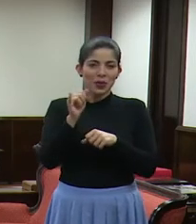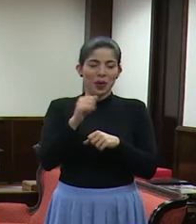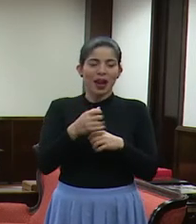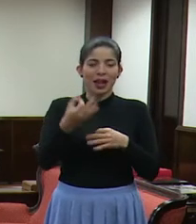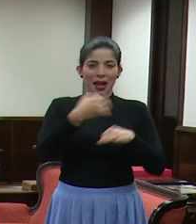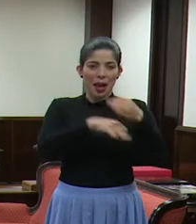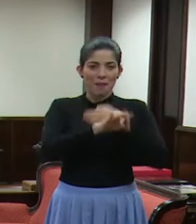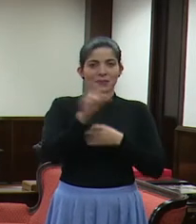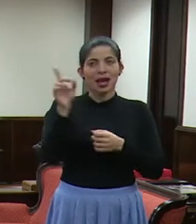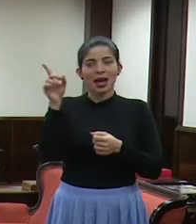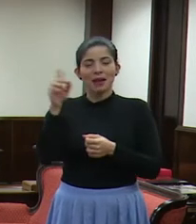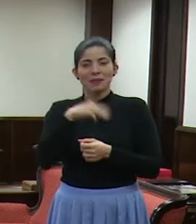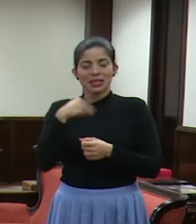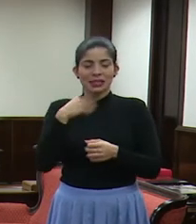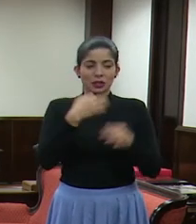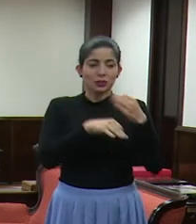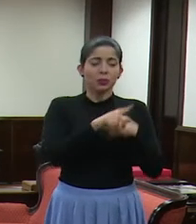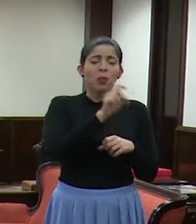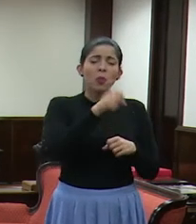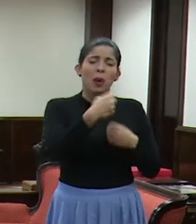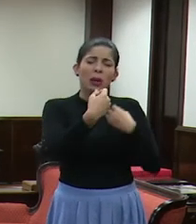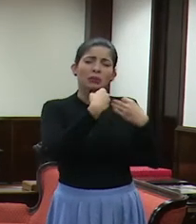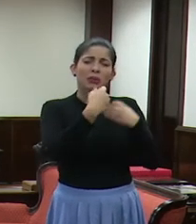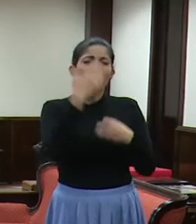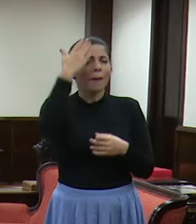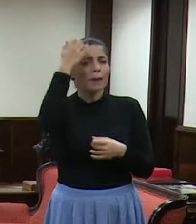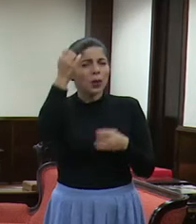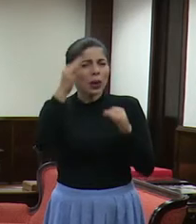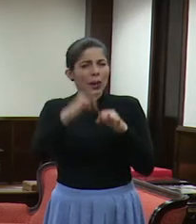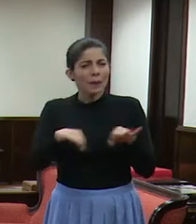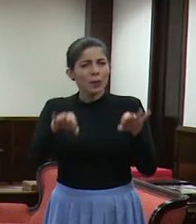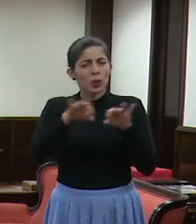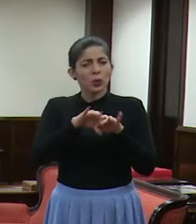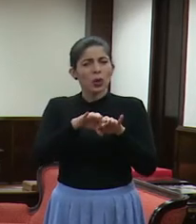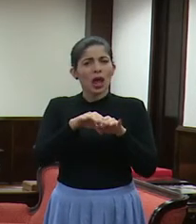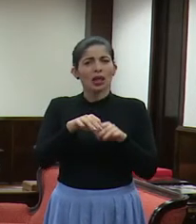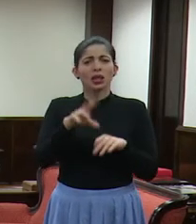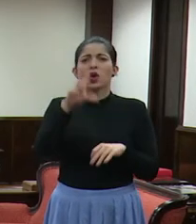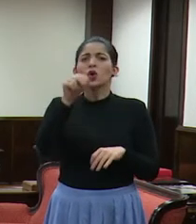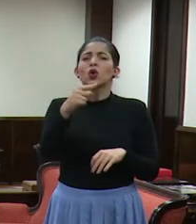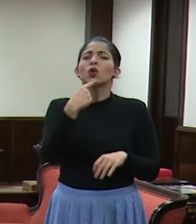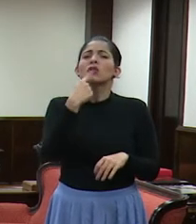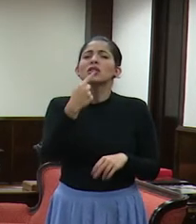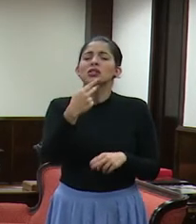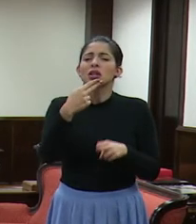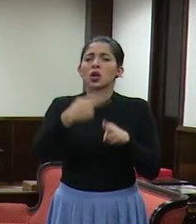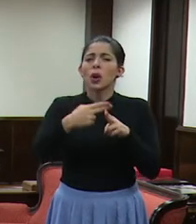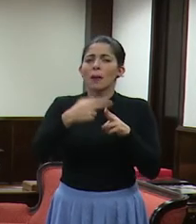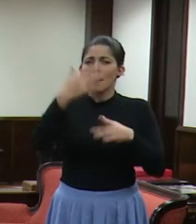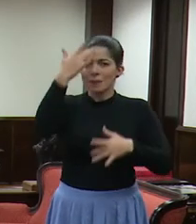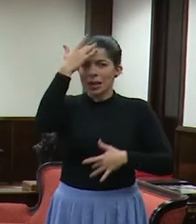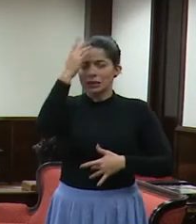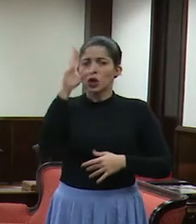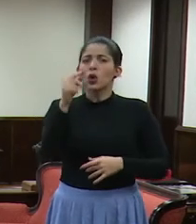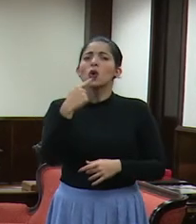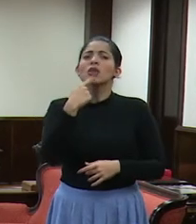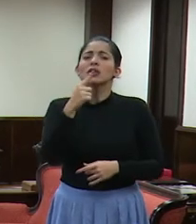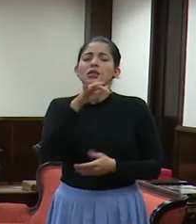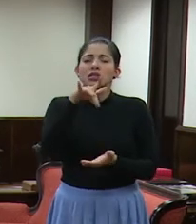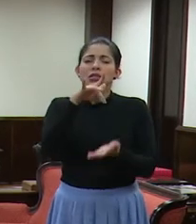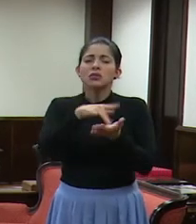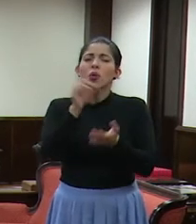explicarnos por qué es importante mantener el anonimato de los pacientes y su ubicación exacta.